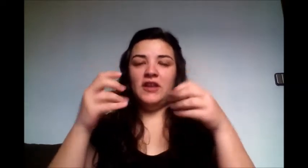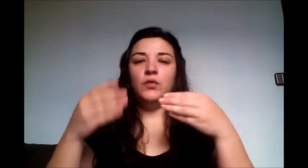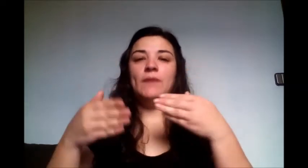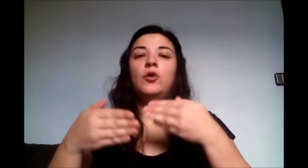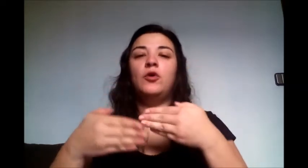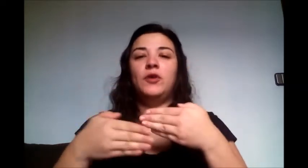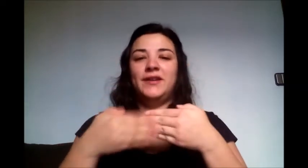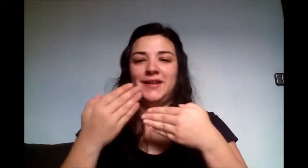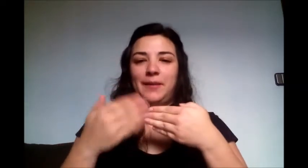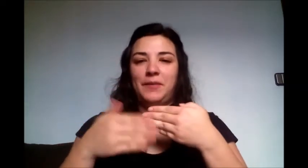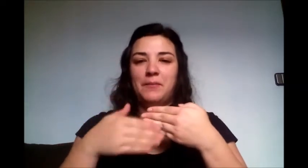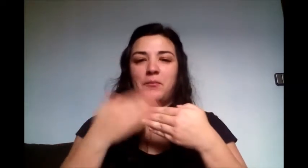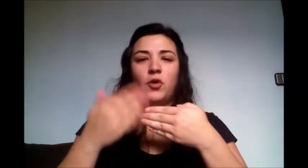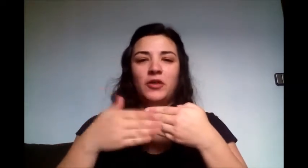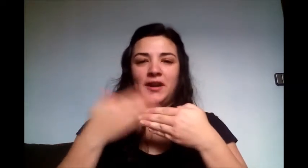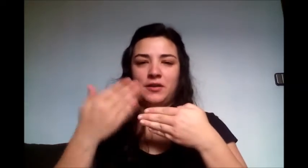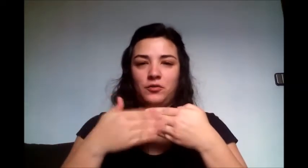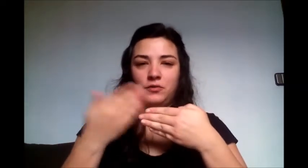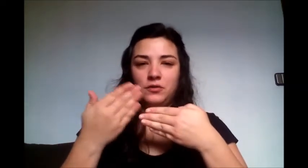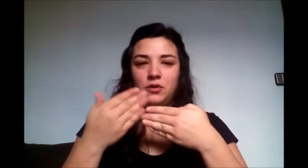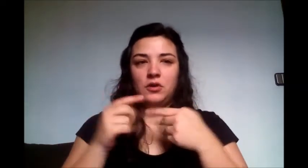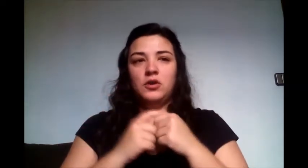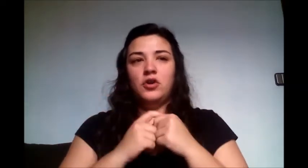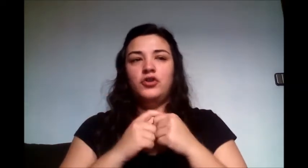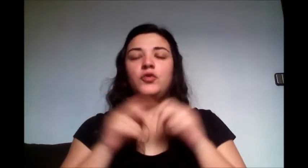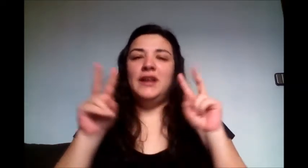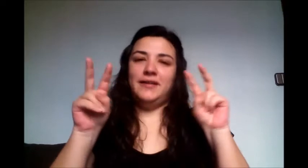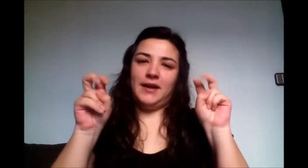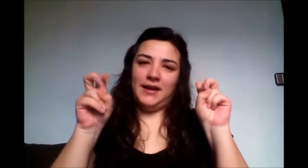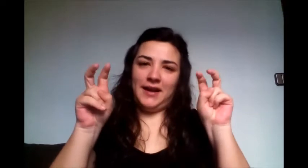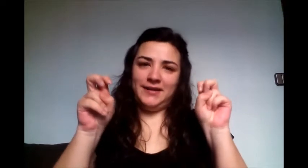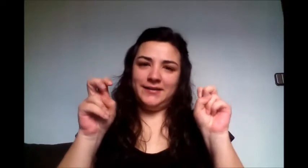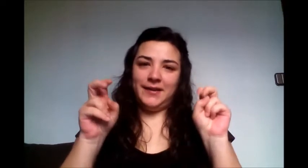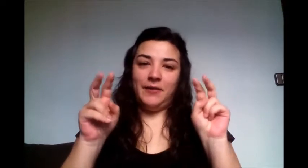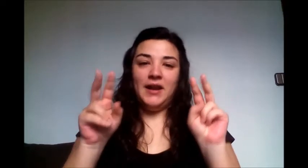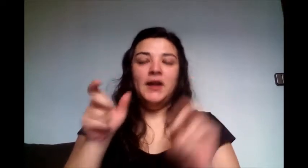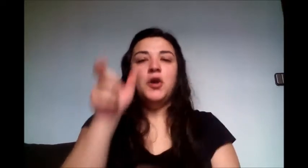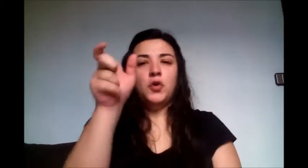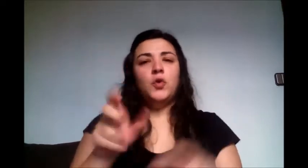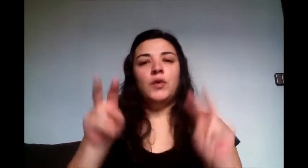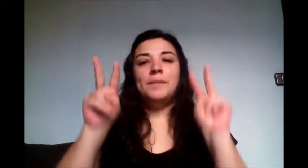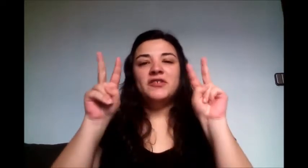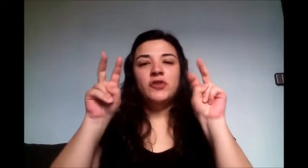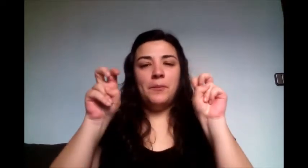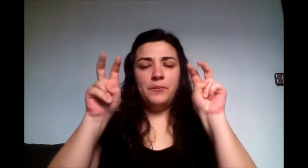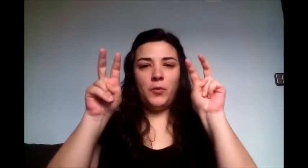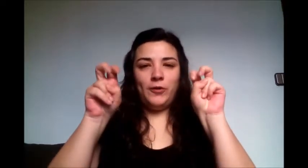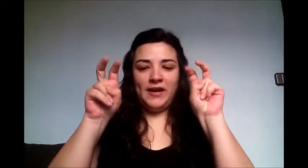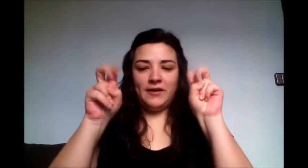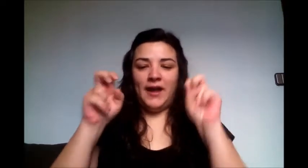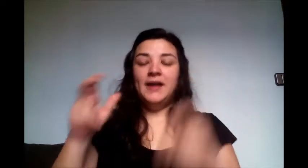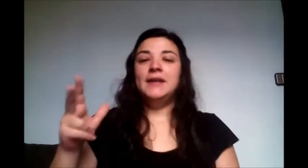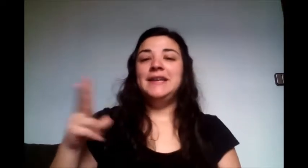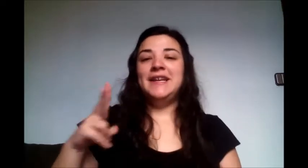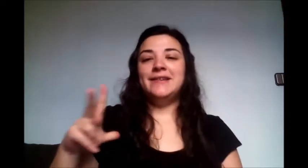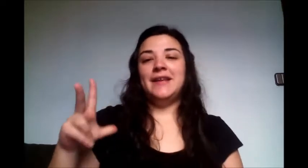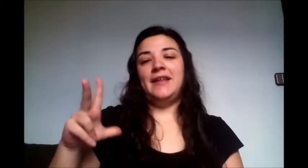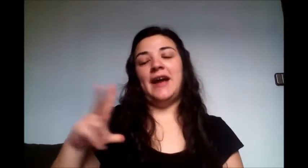de nuevo, o este también, moderno. Yo utilizaría este, ¿vale? Una persona moderna. Y este le